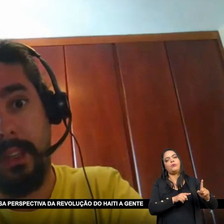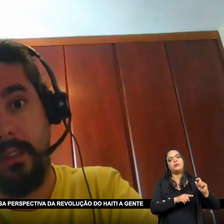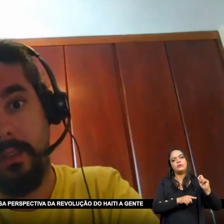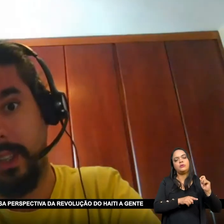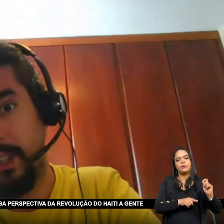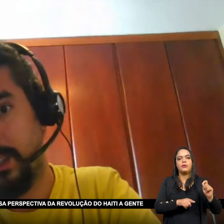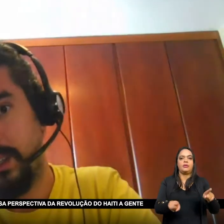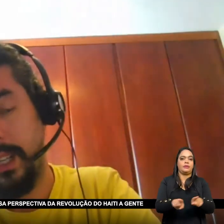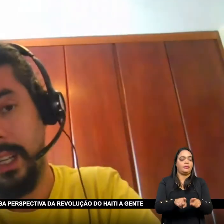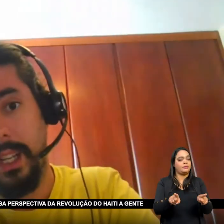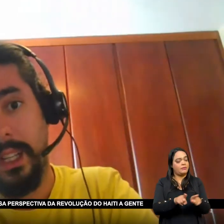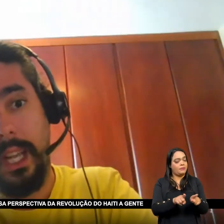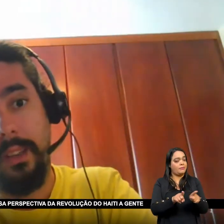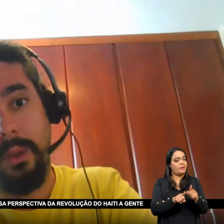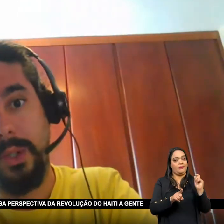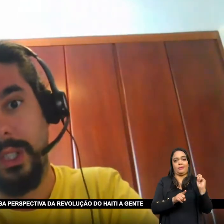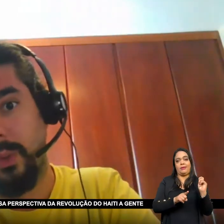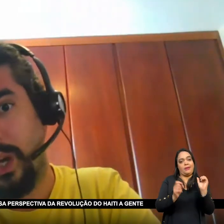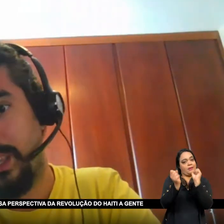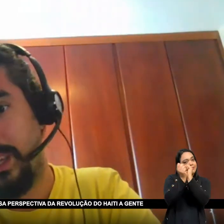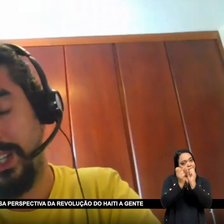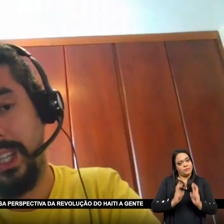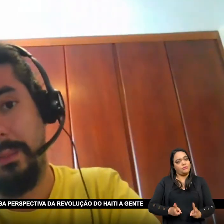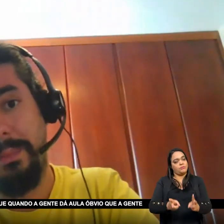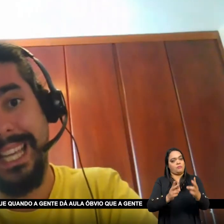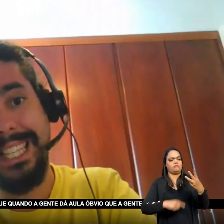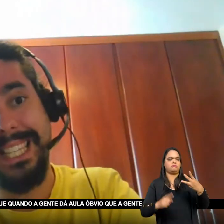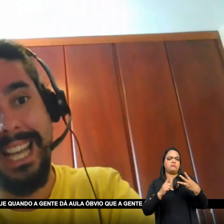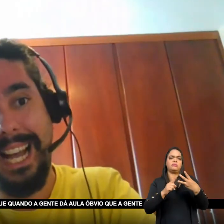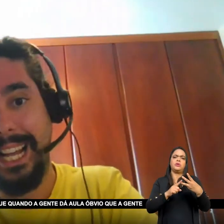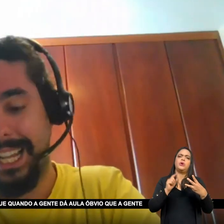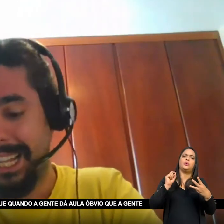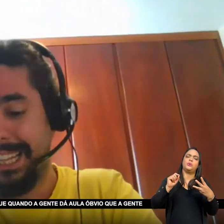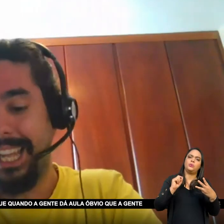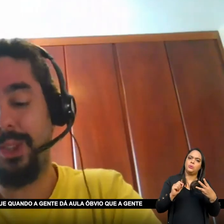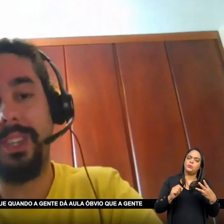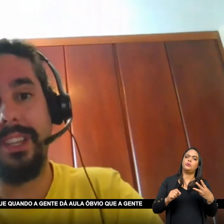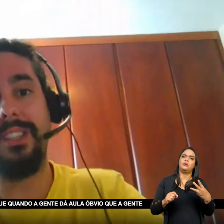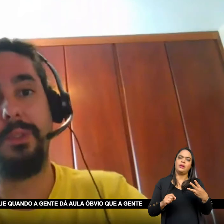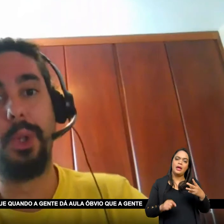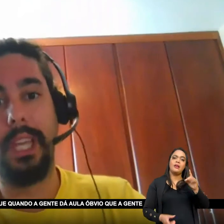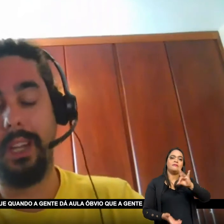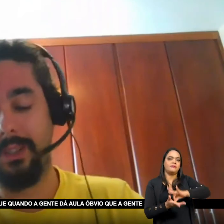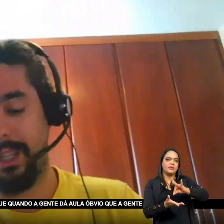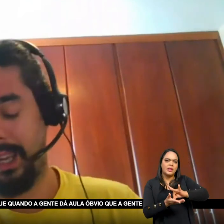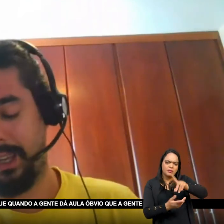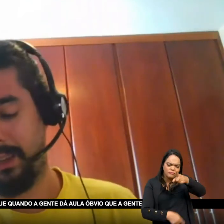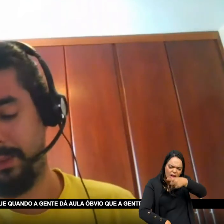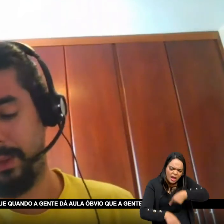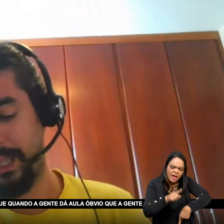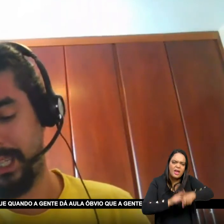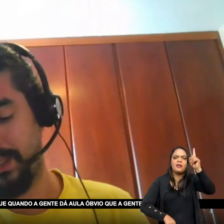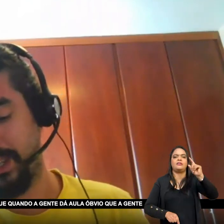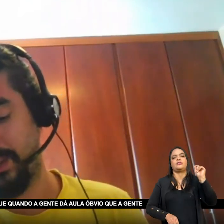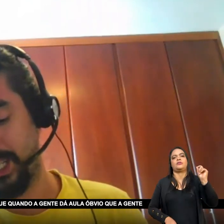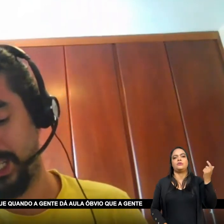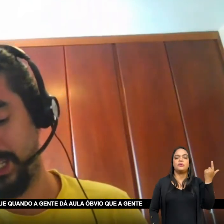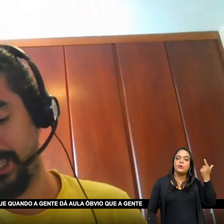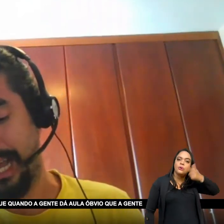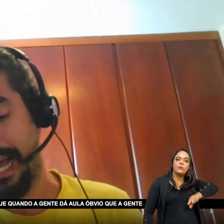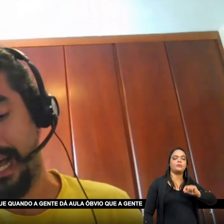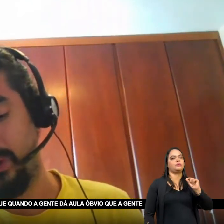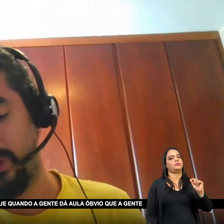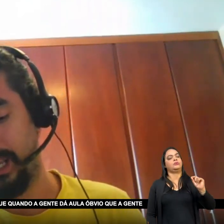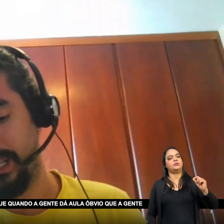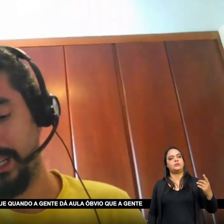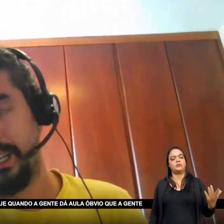perspectiva Da revolução do Haiti A gente pensar Dentro desses modelos Eu fico pensando Que quando a